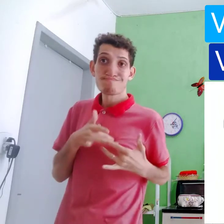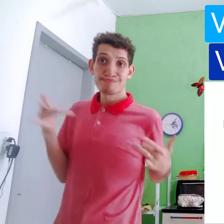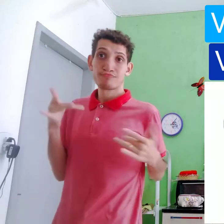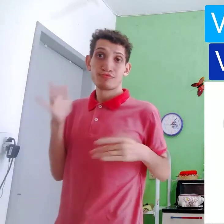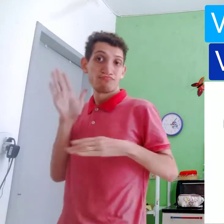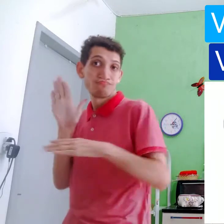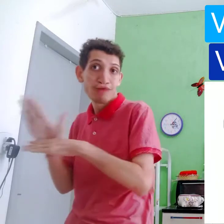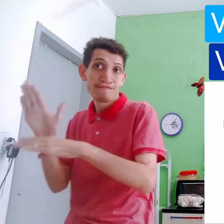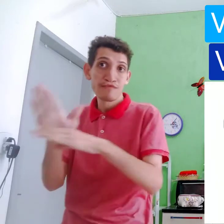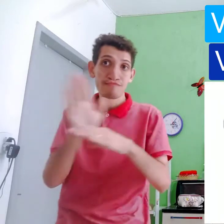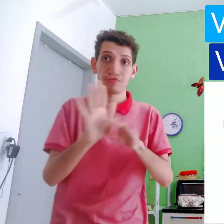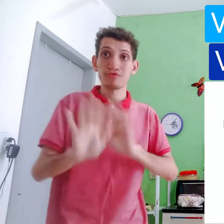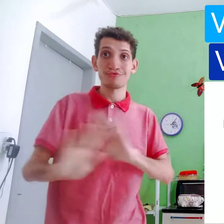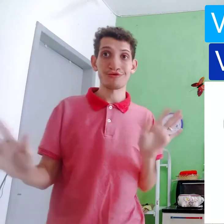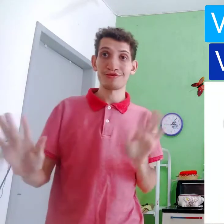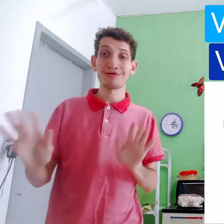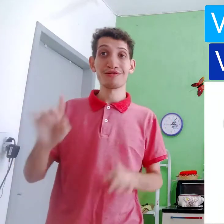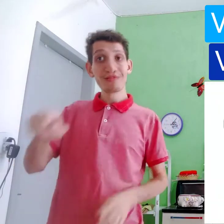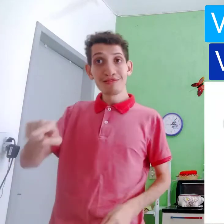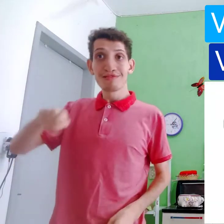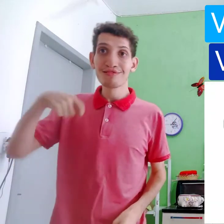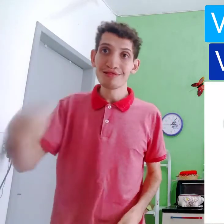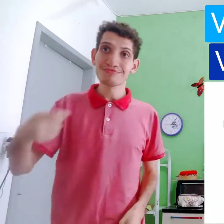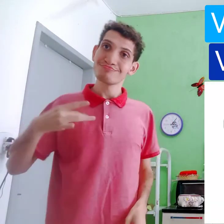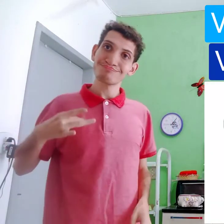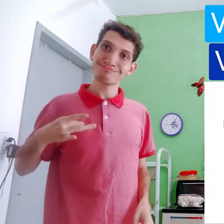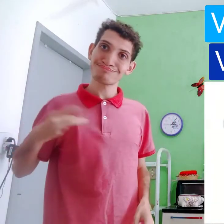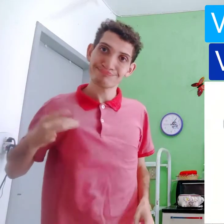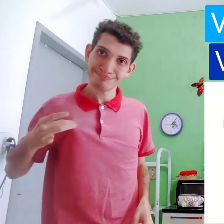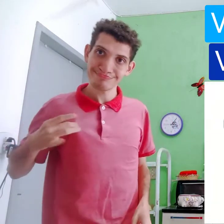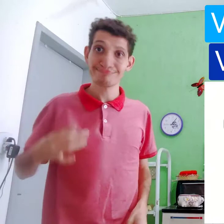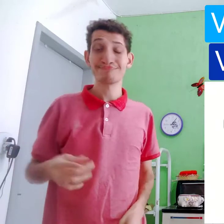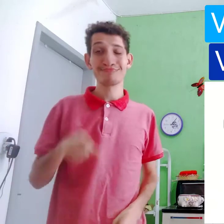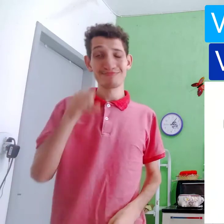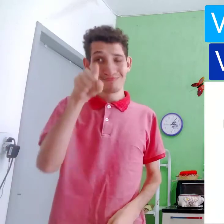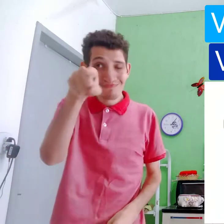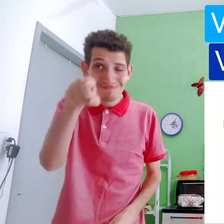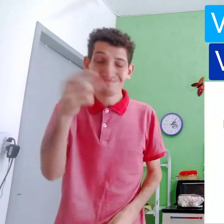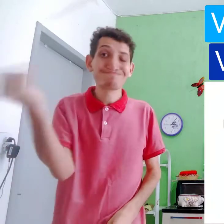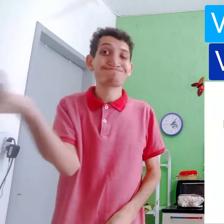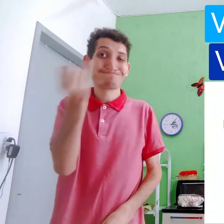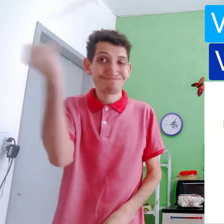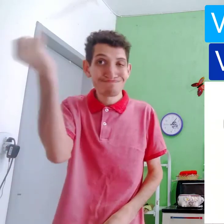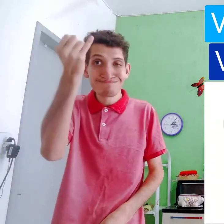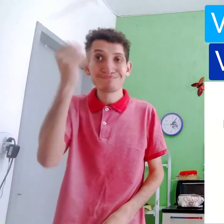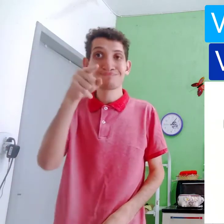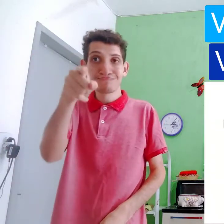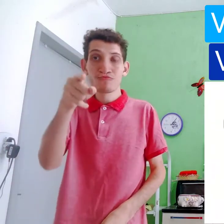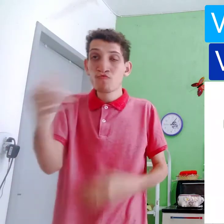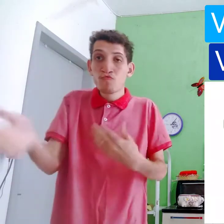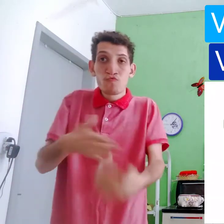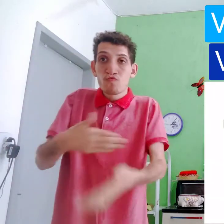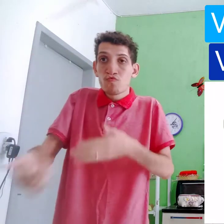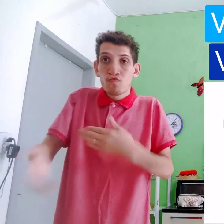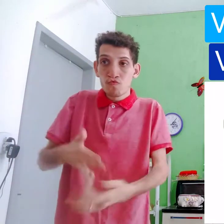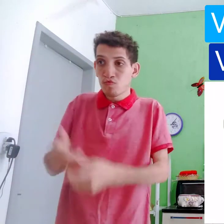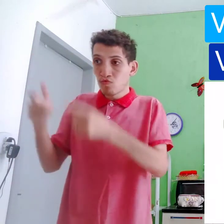perdão, só paridade, ajudar, só, sinal, voluntário. Você é importante, você,